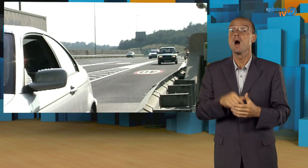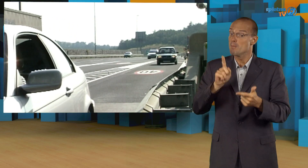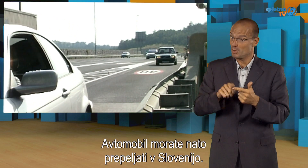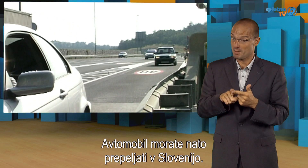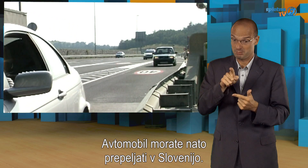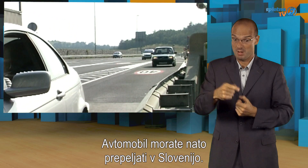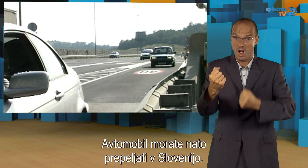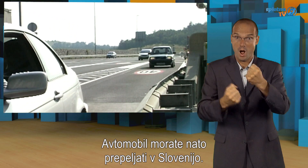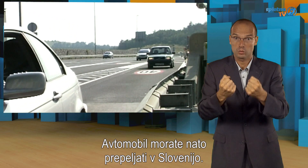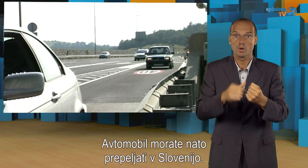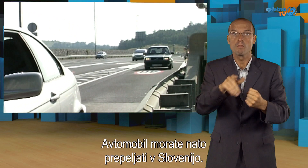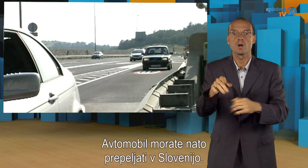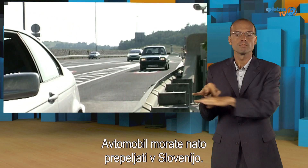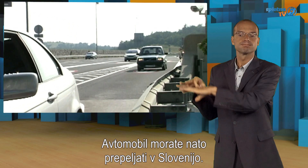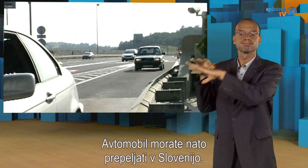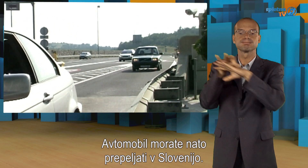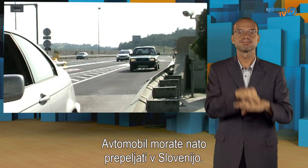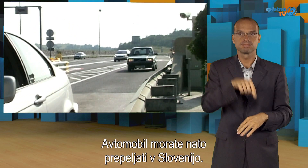Avtomobil morate na to prepeljati v Slovenijo.